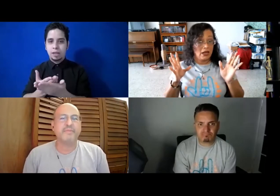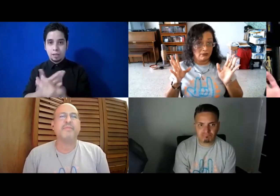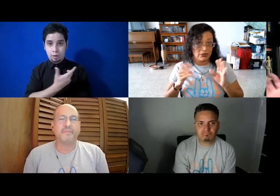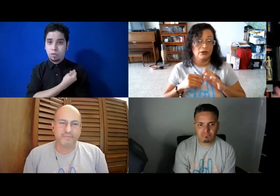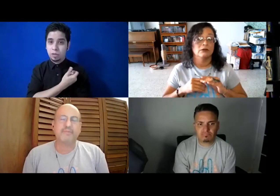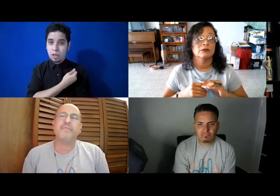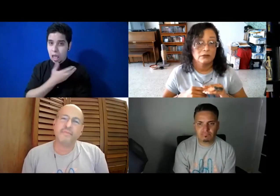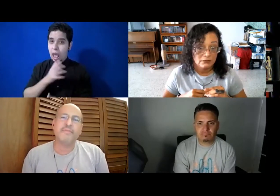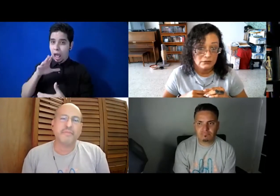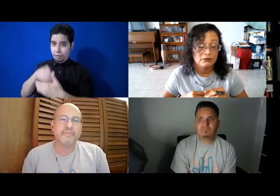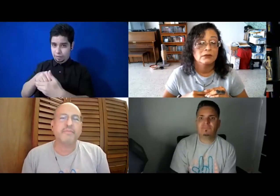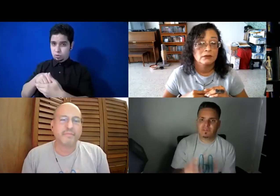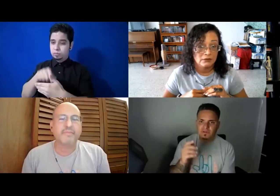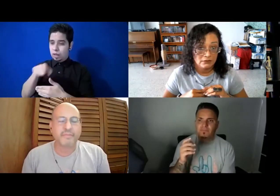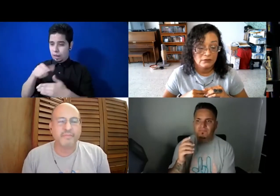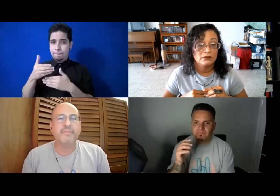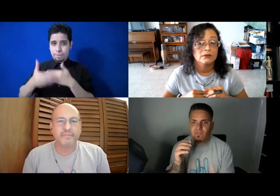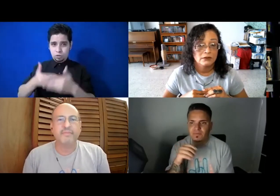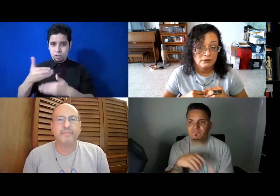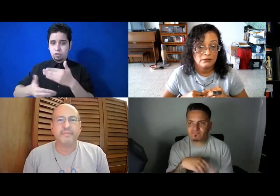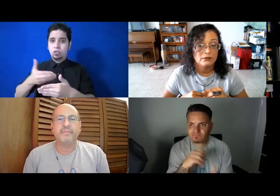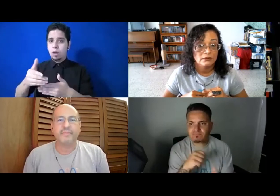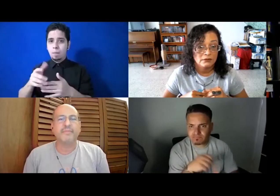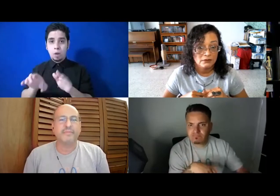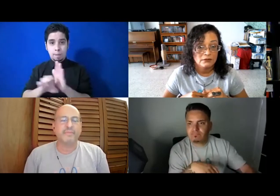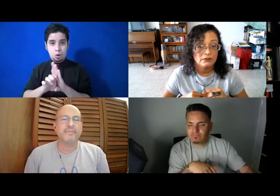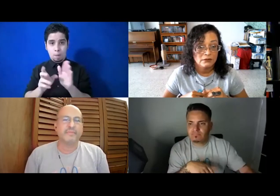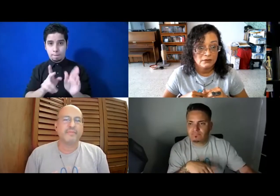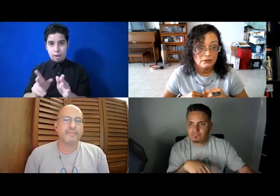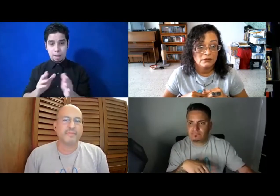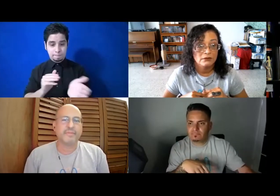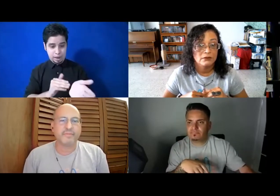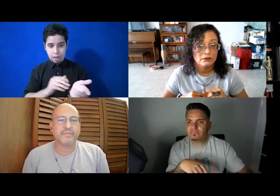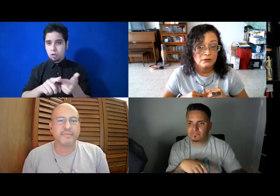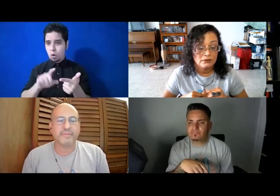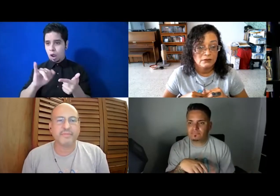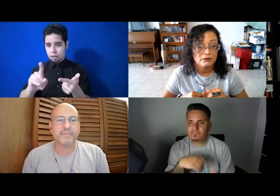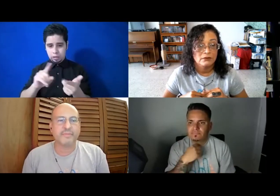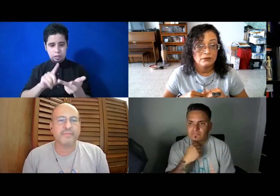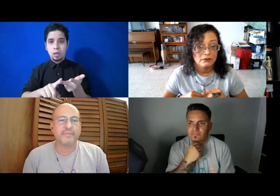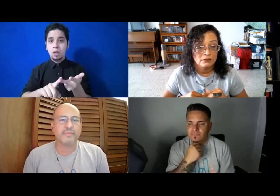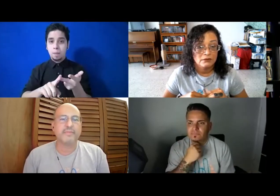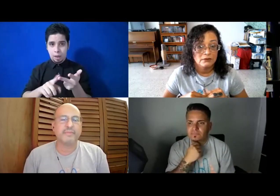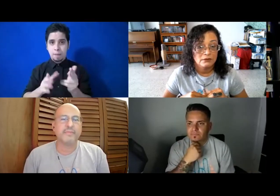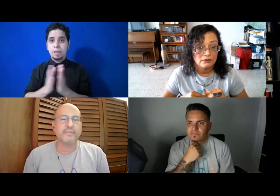de todos los requerimientos, ¿verdad? De plan médico, de identificación, sí me pidieron, incluso cuando llegué al